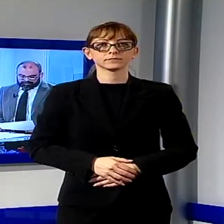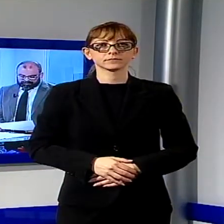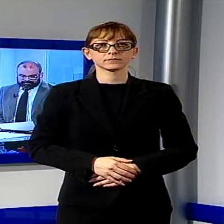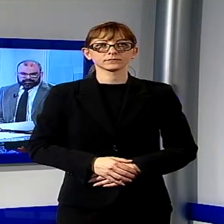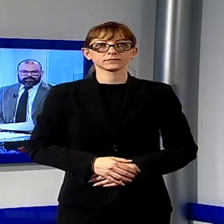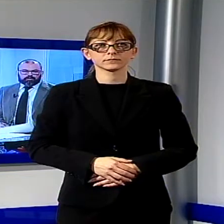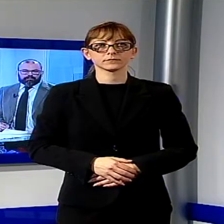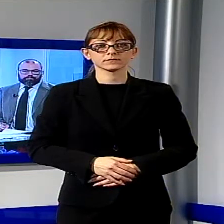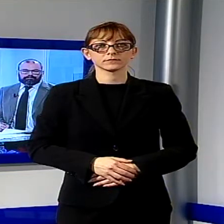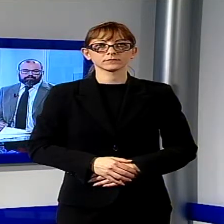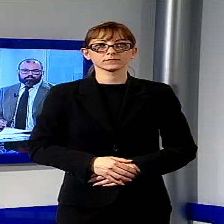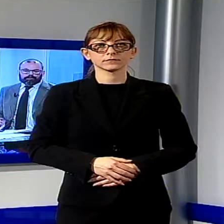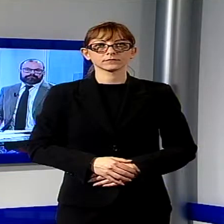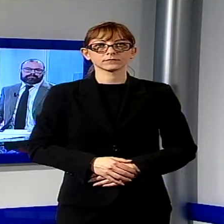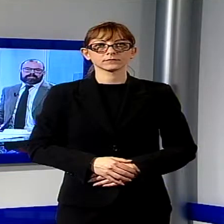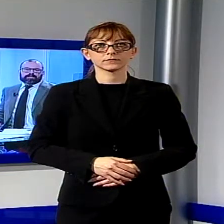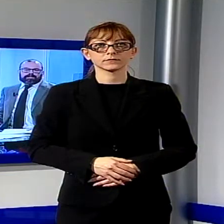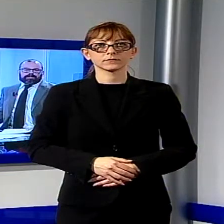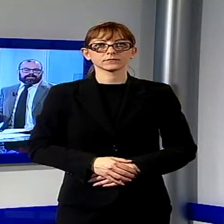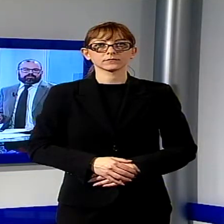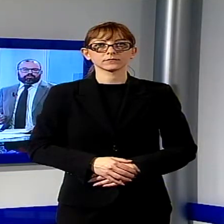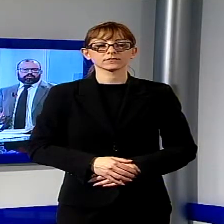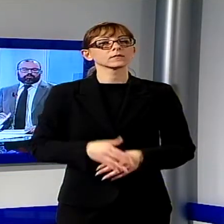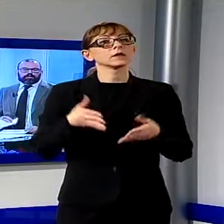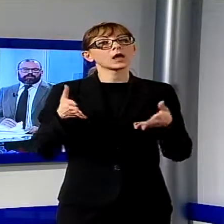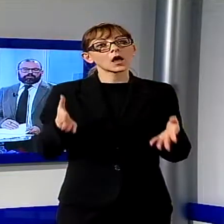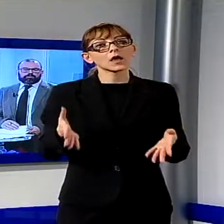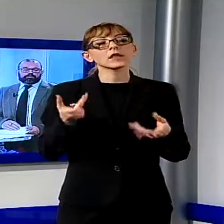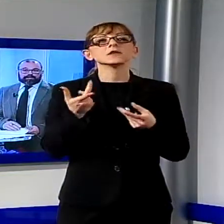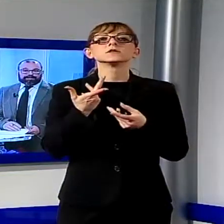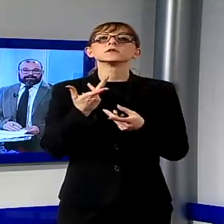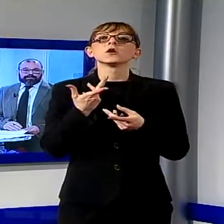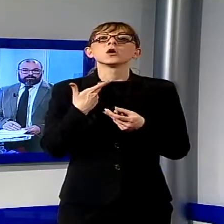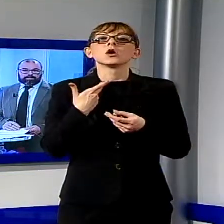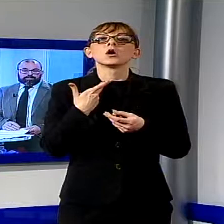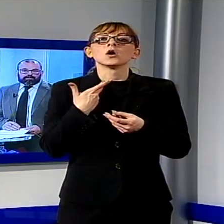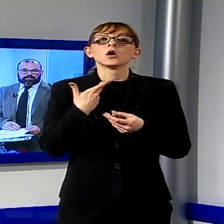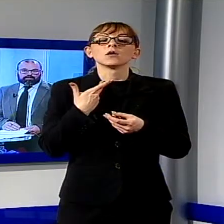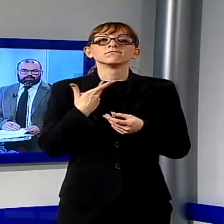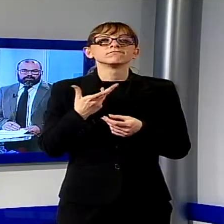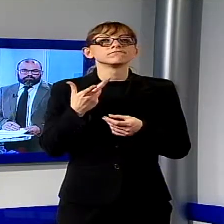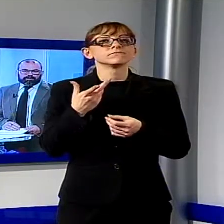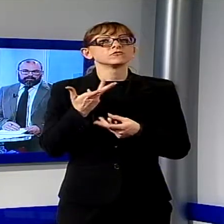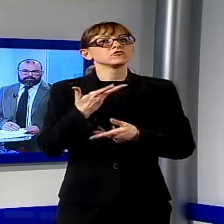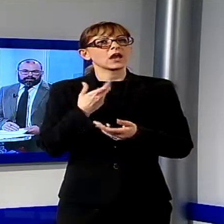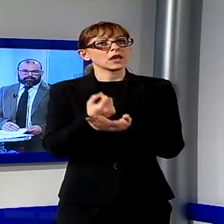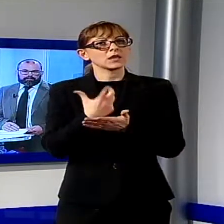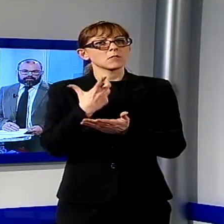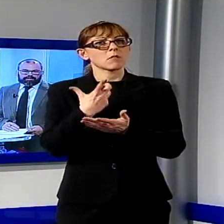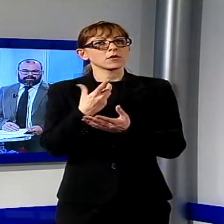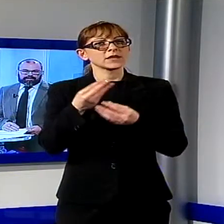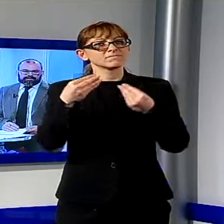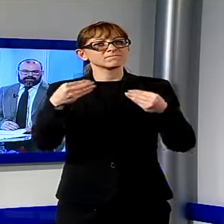9792. Adesso ci occupiamo di un importante cimelio storico dell'epoca